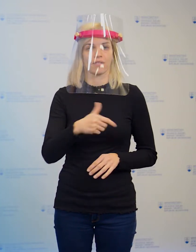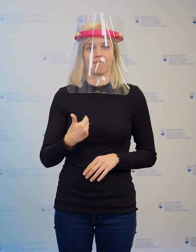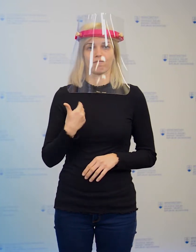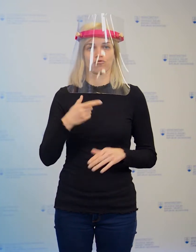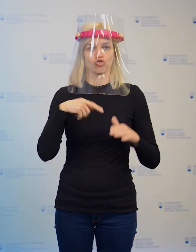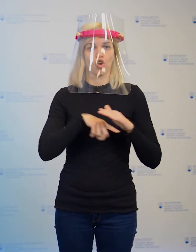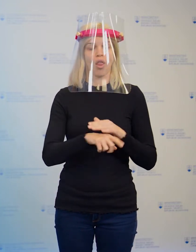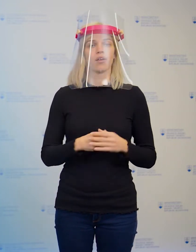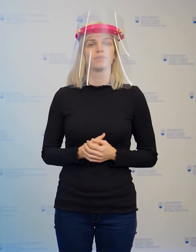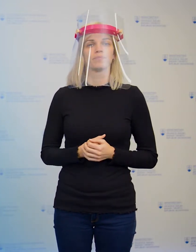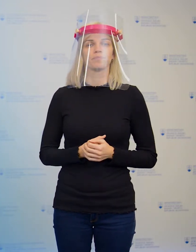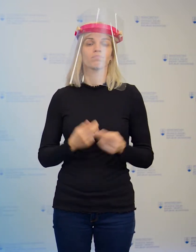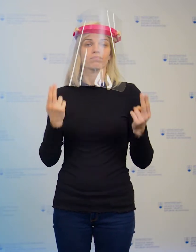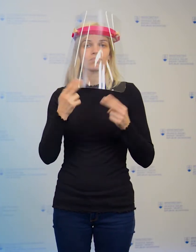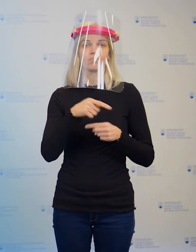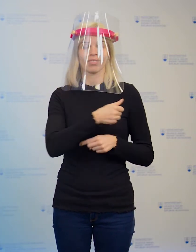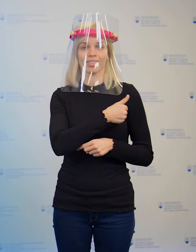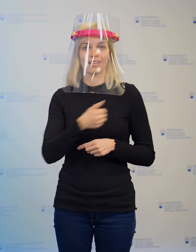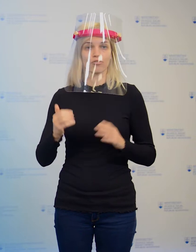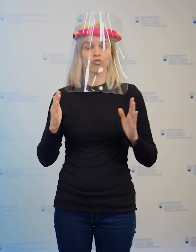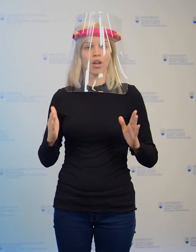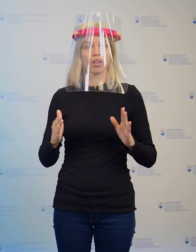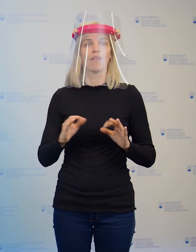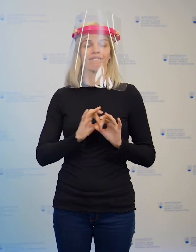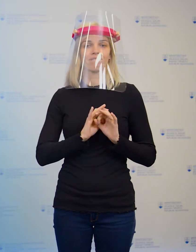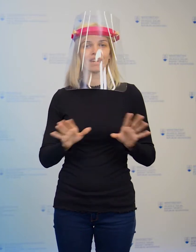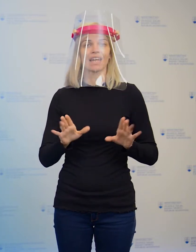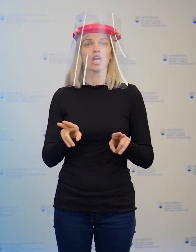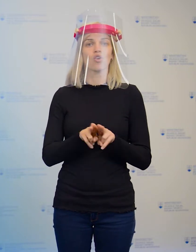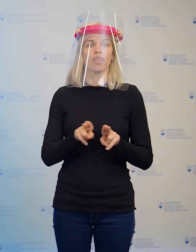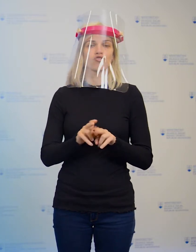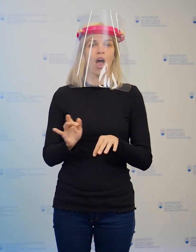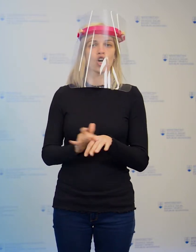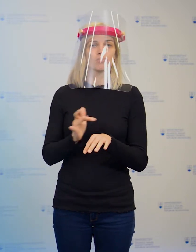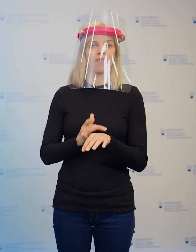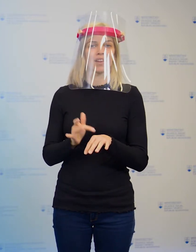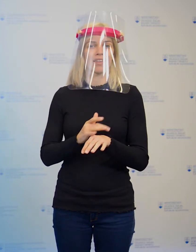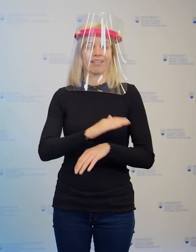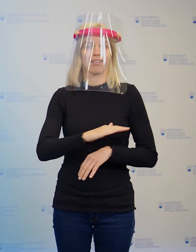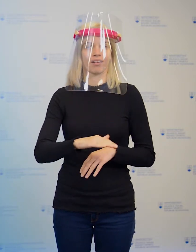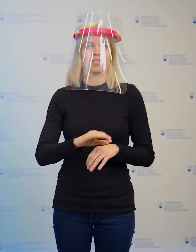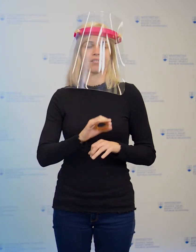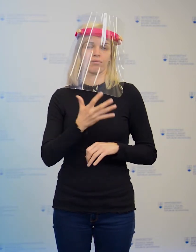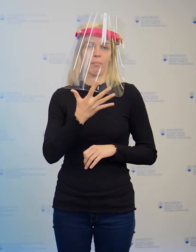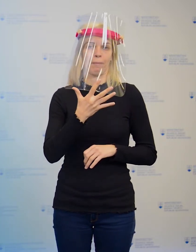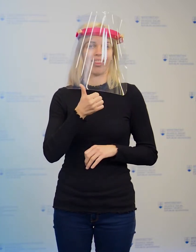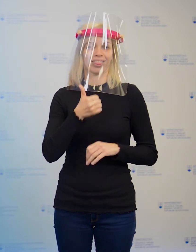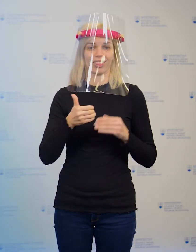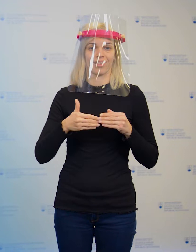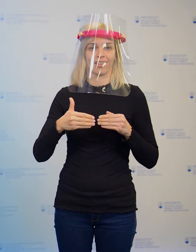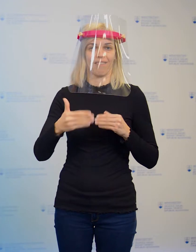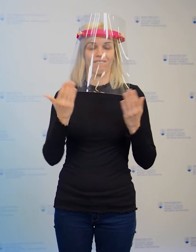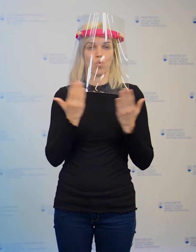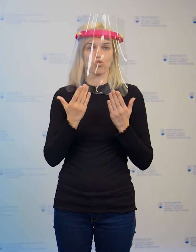školy. Samozrejme, že v tomto týždni rodiče budú môcť ešte ospravedlniť dieťa na 5 vyučovacích dní po sebe, čo